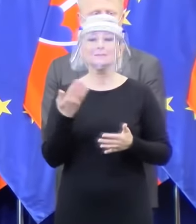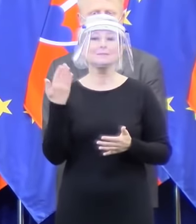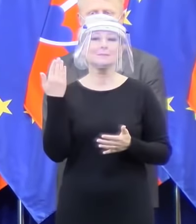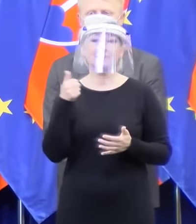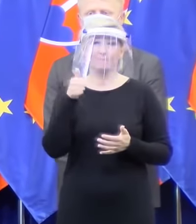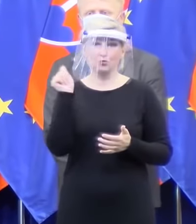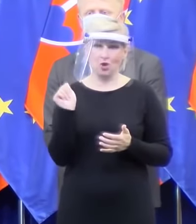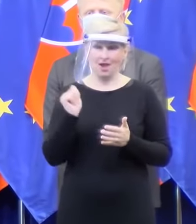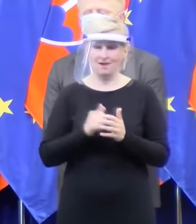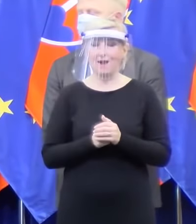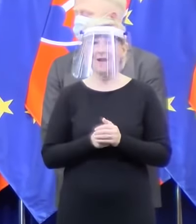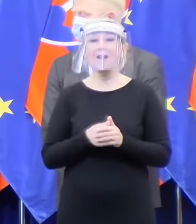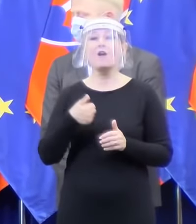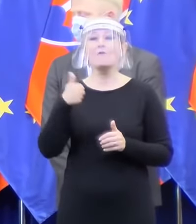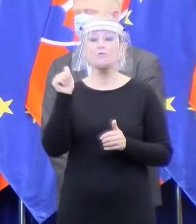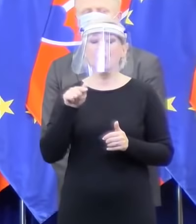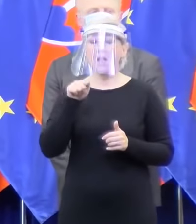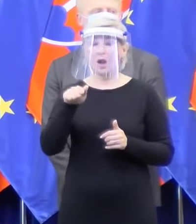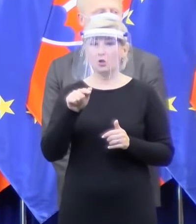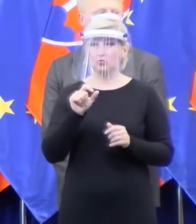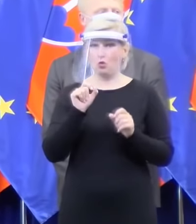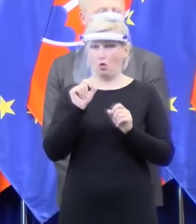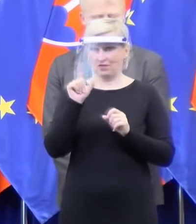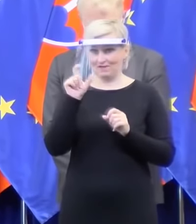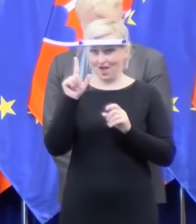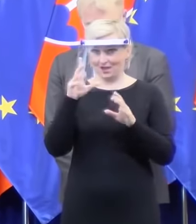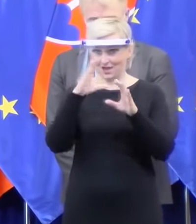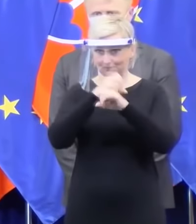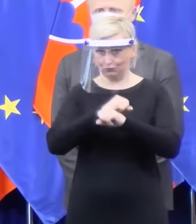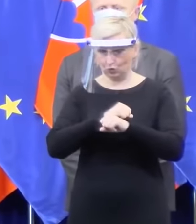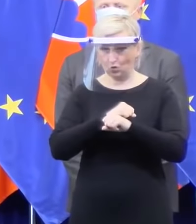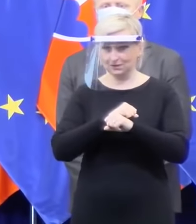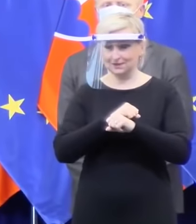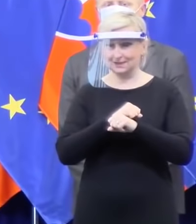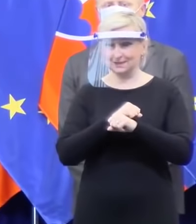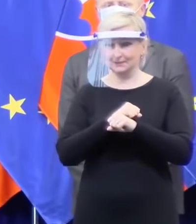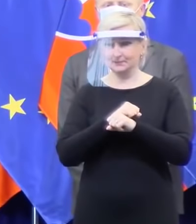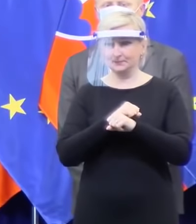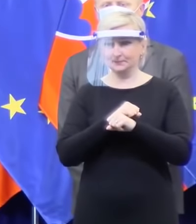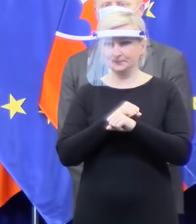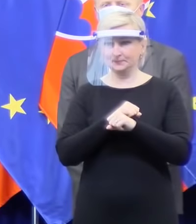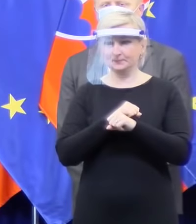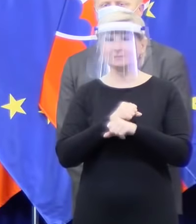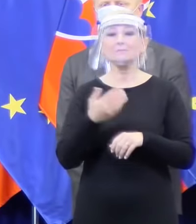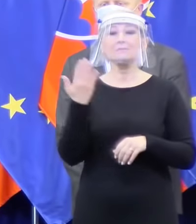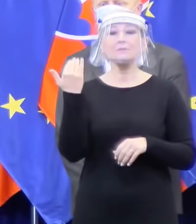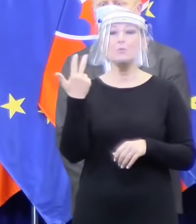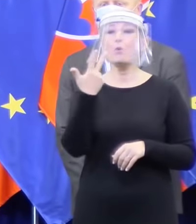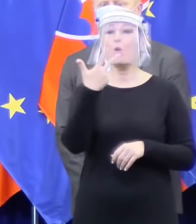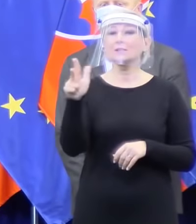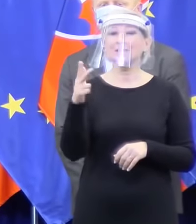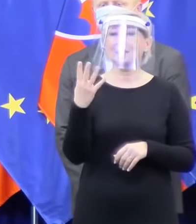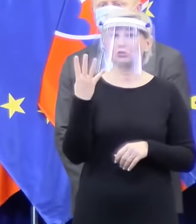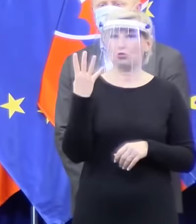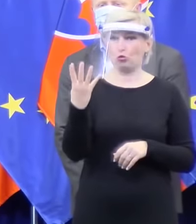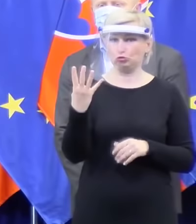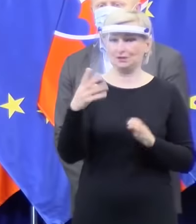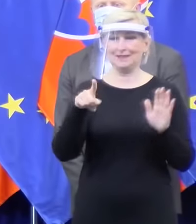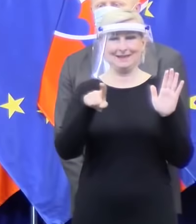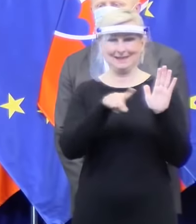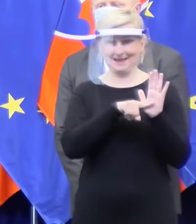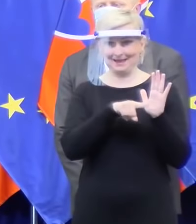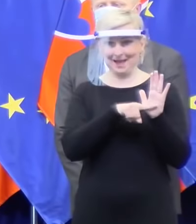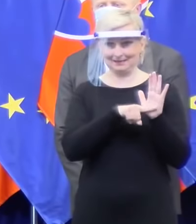Do včerajšej polnoci bolo 304 negatívnych